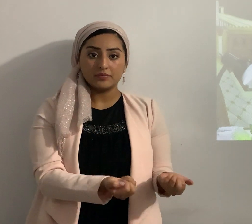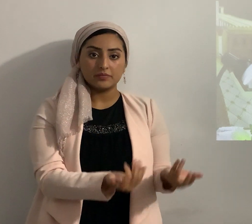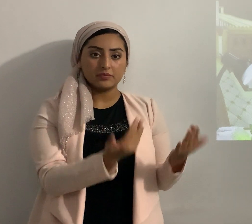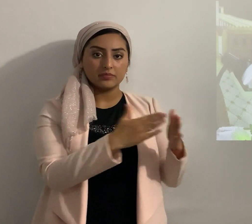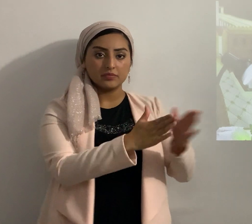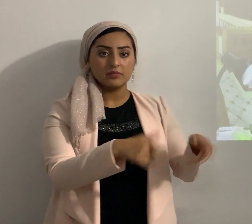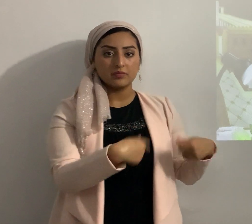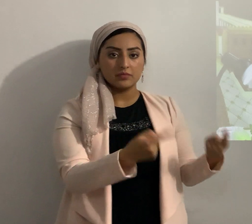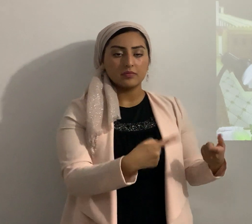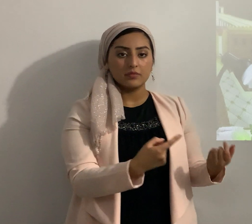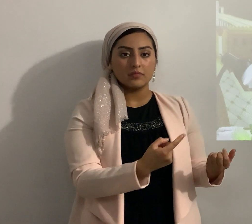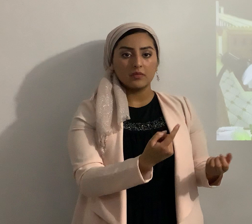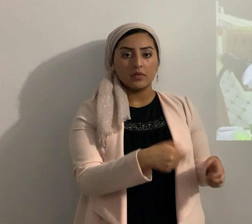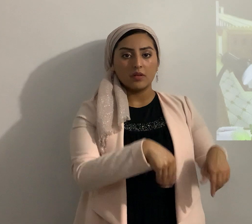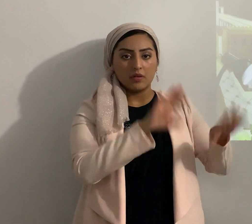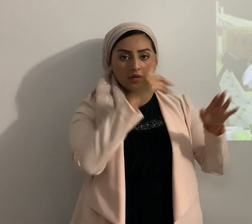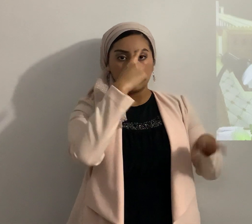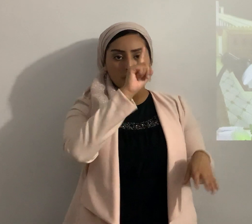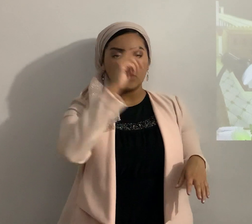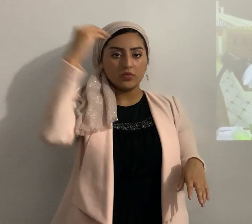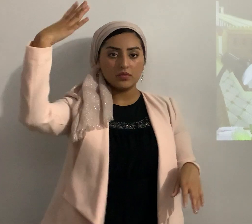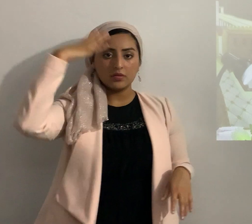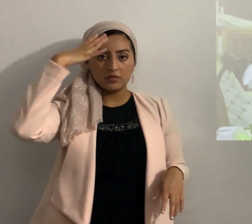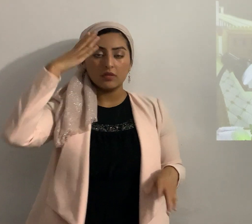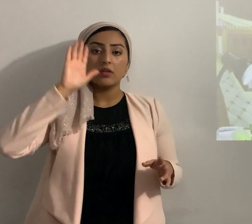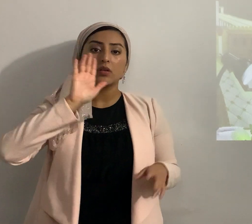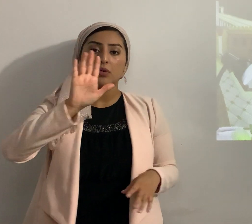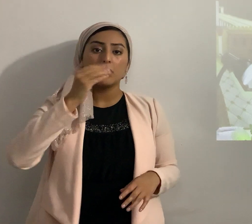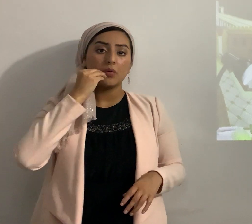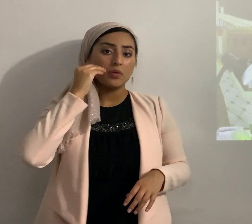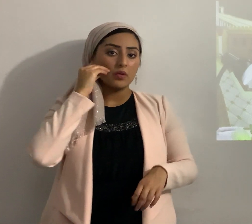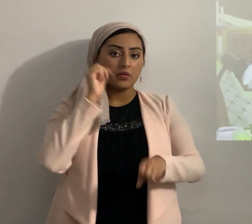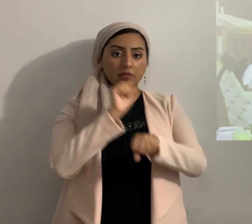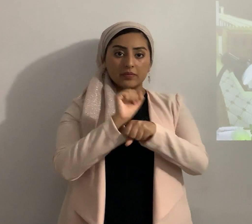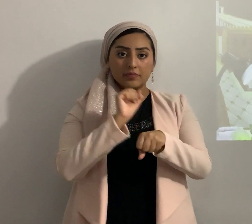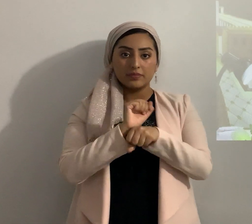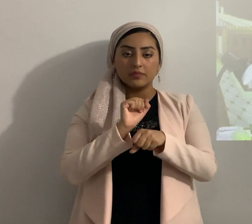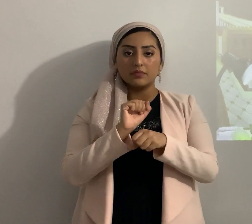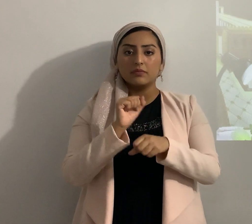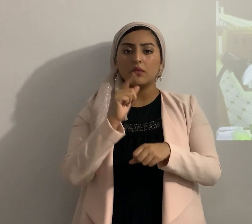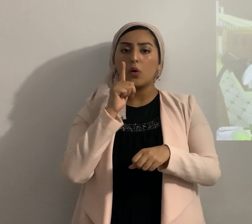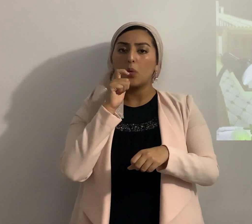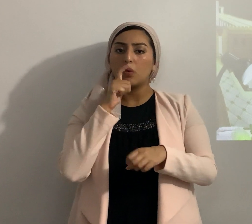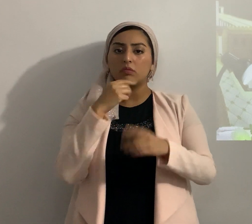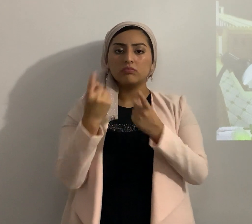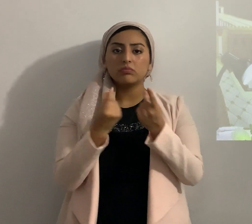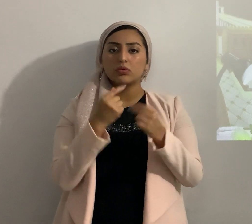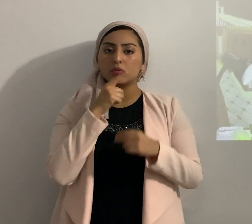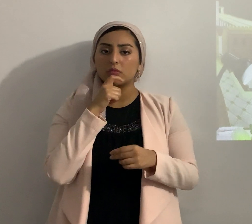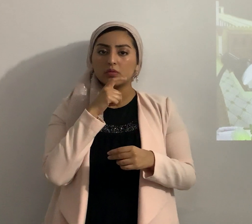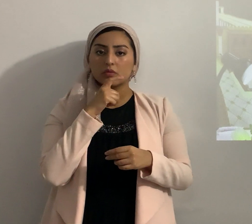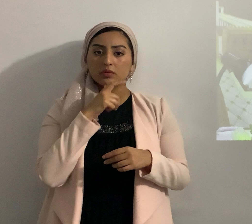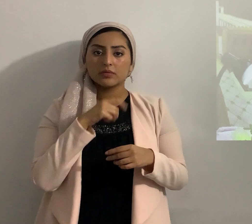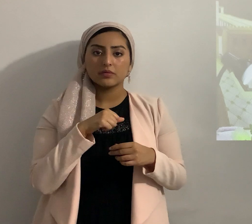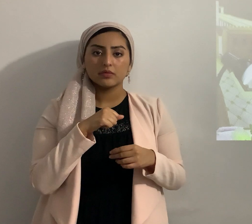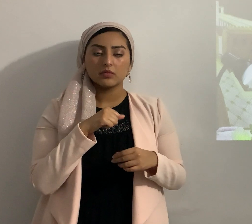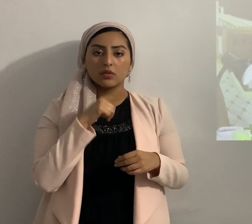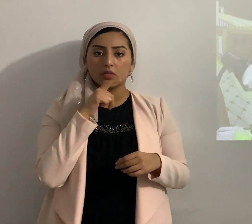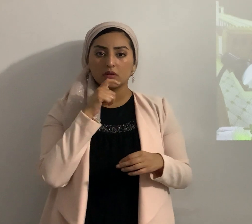del sol ahora te dejo de tarea que busques quién hizo esto ¿verdad? o sea quién hizo esa buena